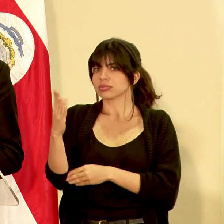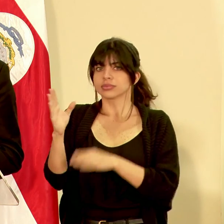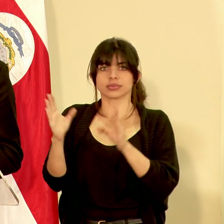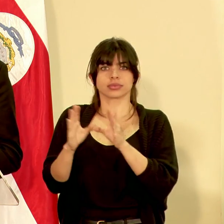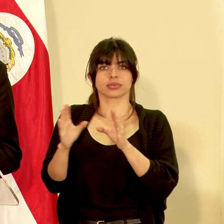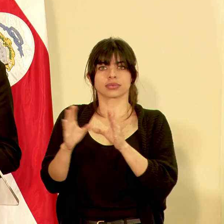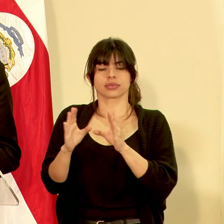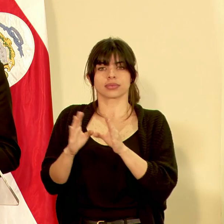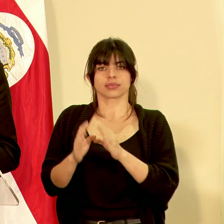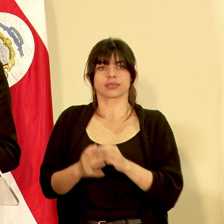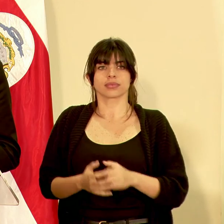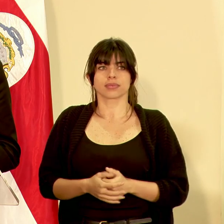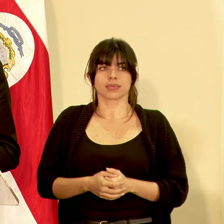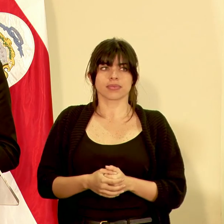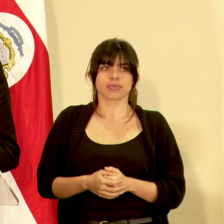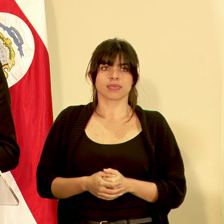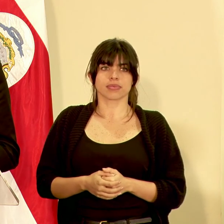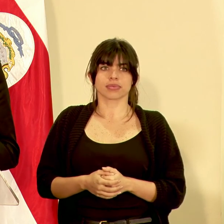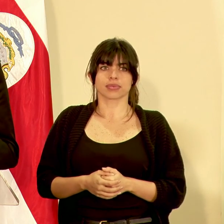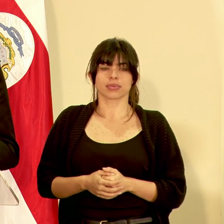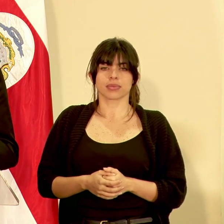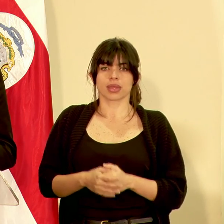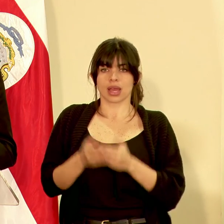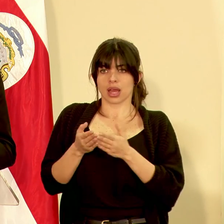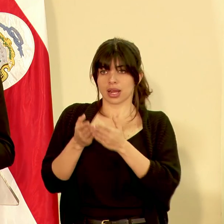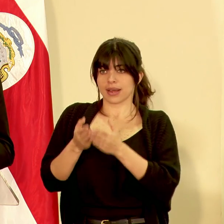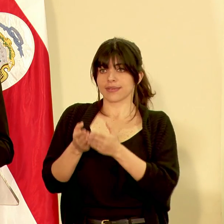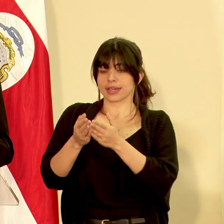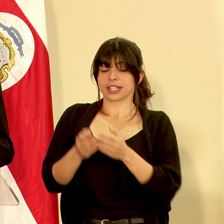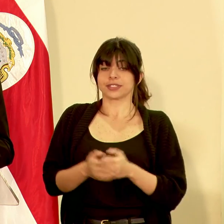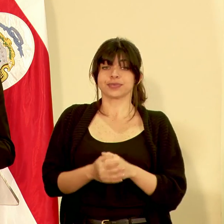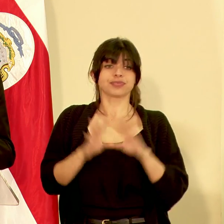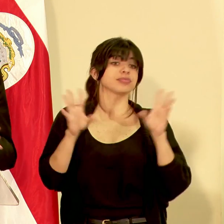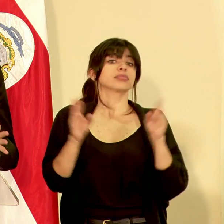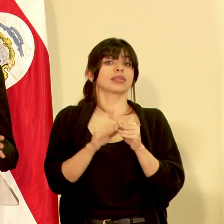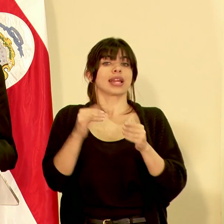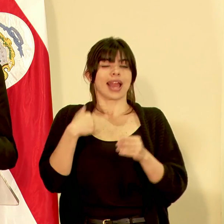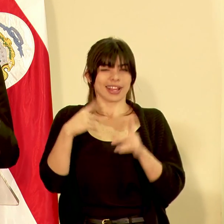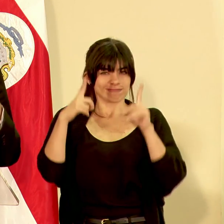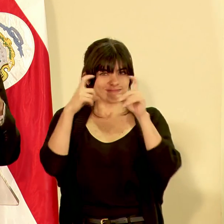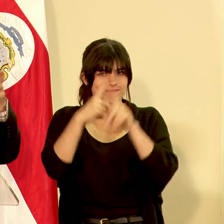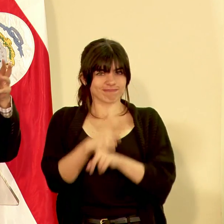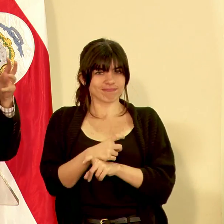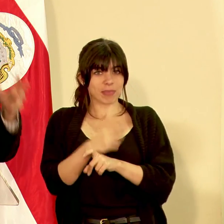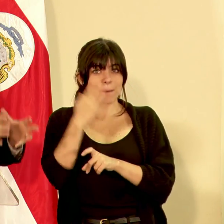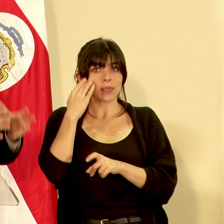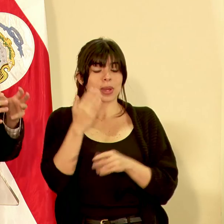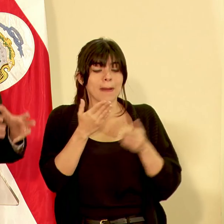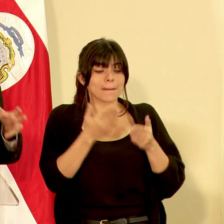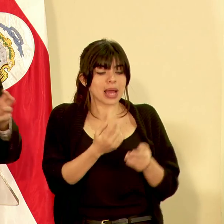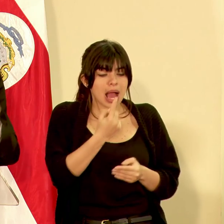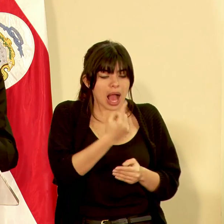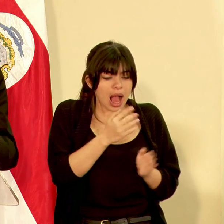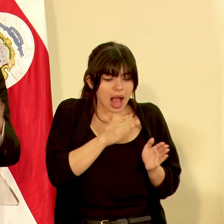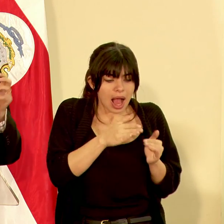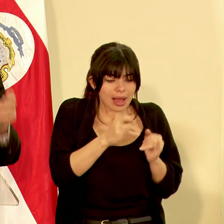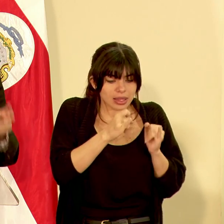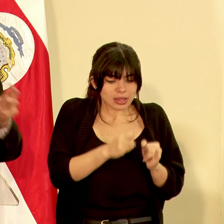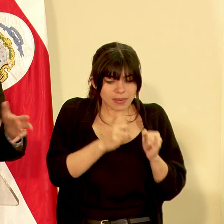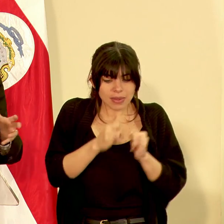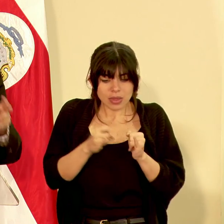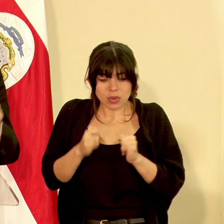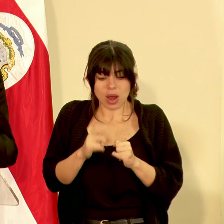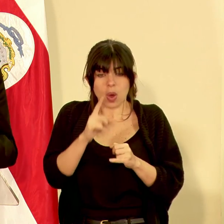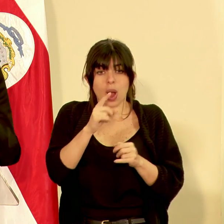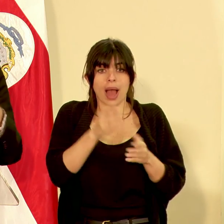certifica a la naviera esto tiene toda la complejidad de que entonces hay que pesar cada caja por individual o cada